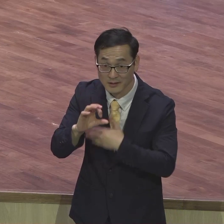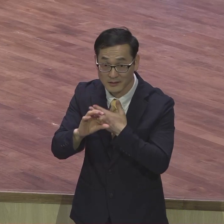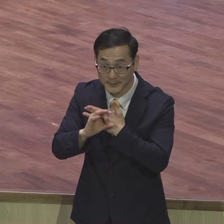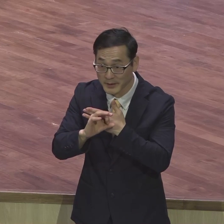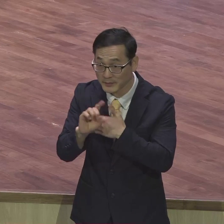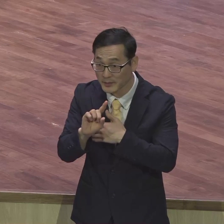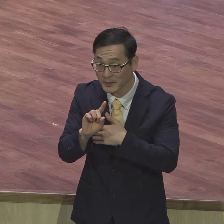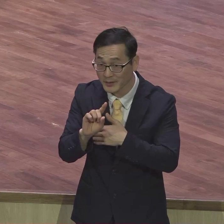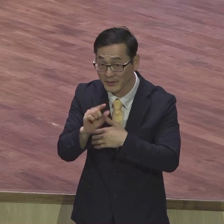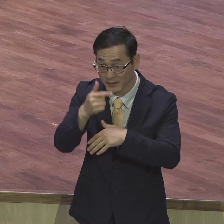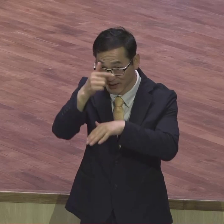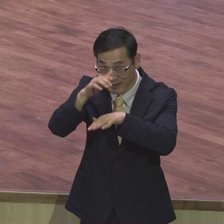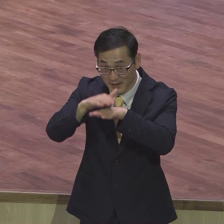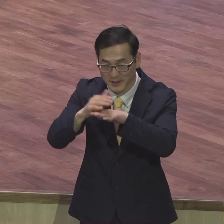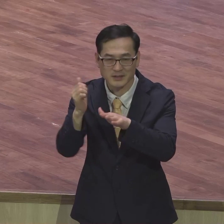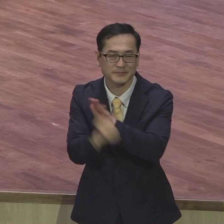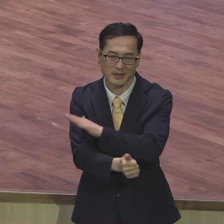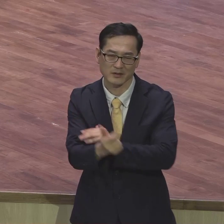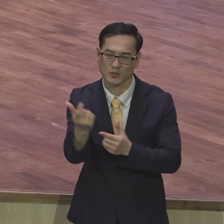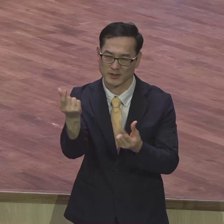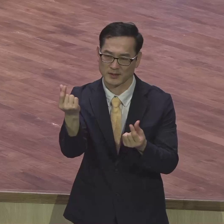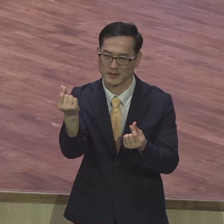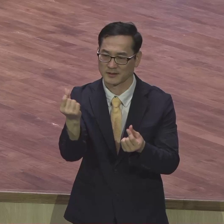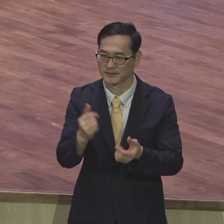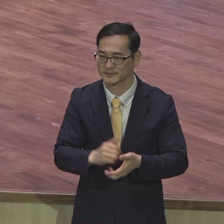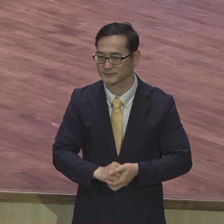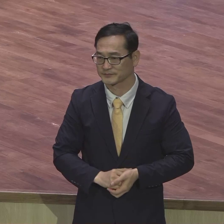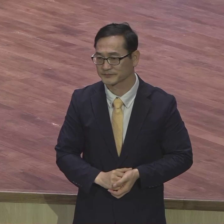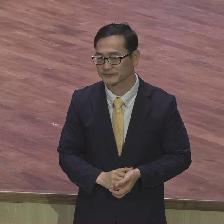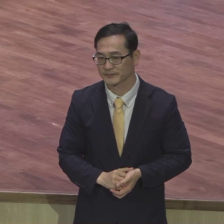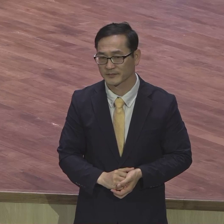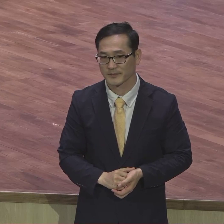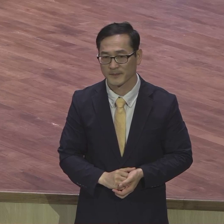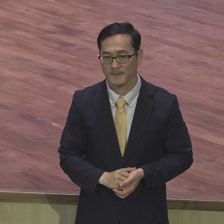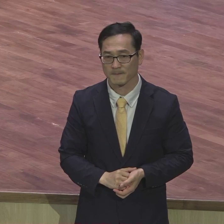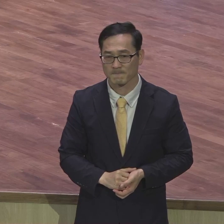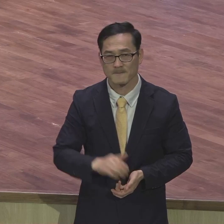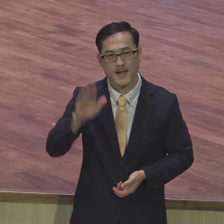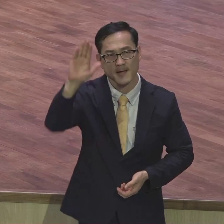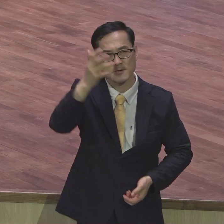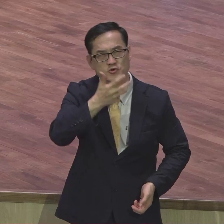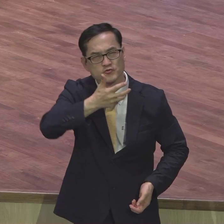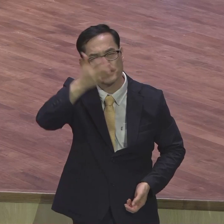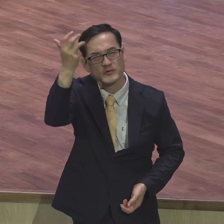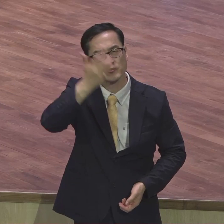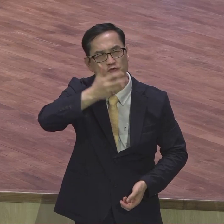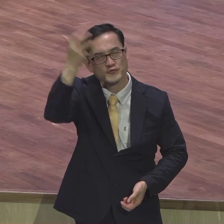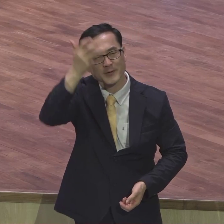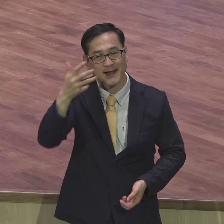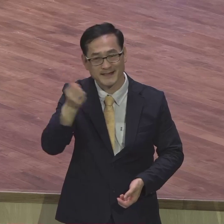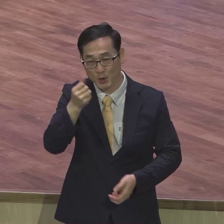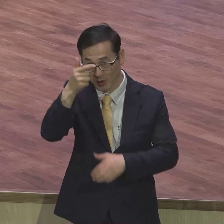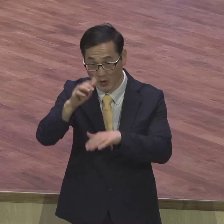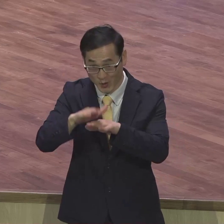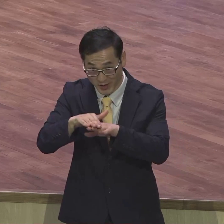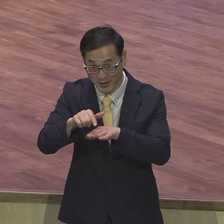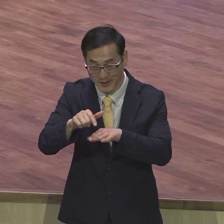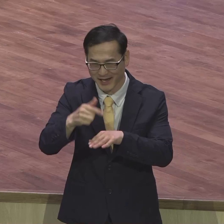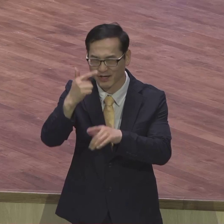실패에요 어떤 다른 동기를 가지고 어떤 야망을 가지고 괴출의 방 아무 소용없어요 그 인생은 결국